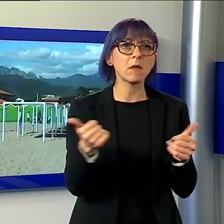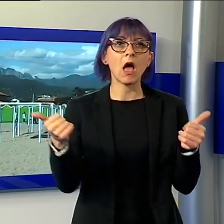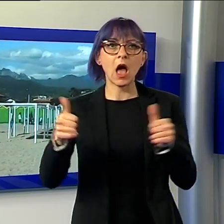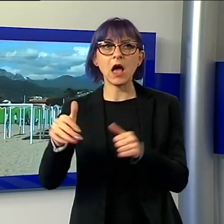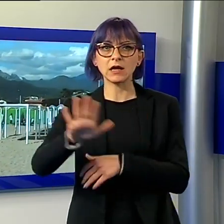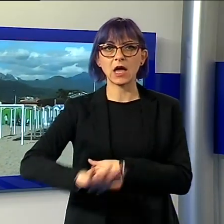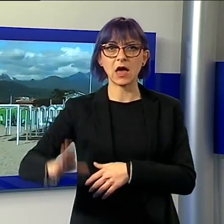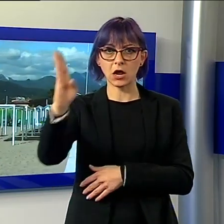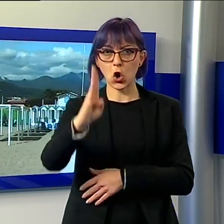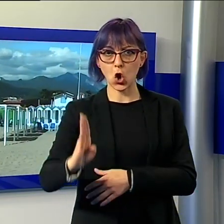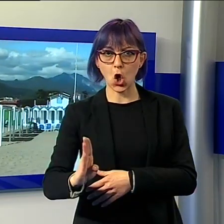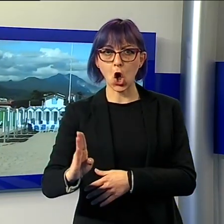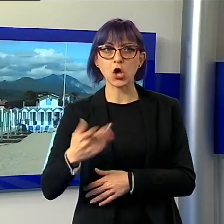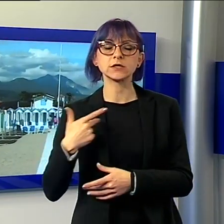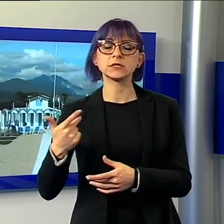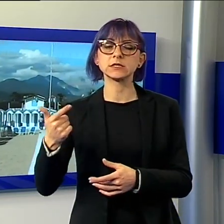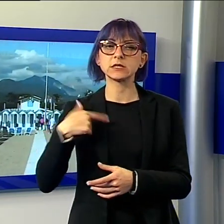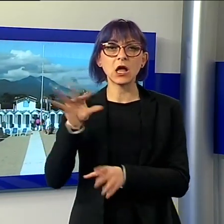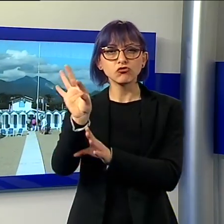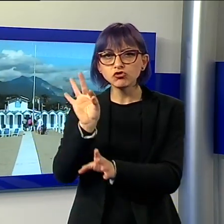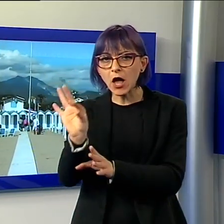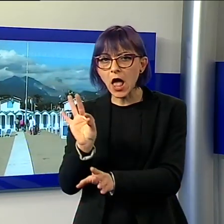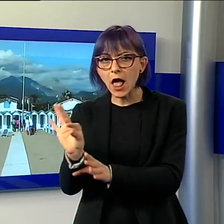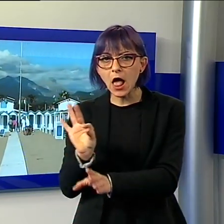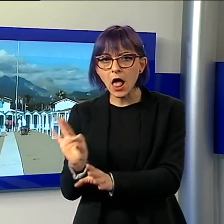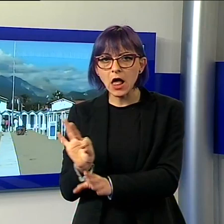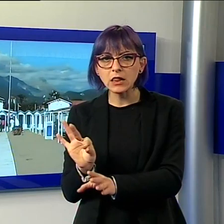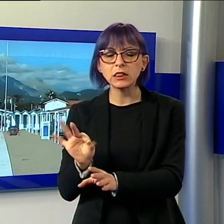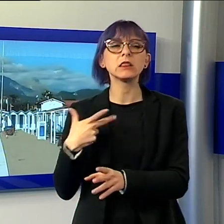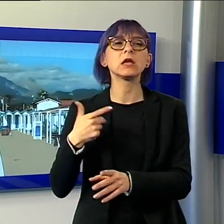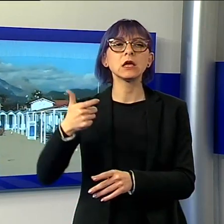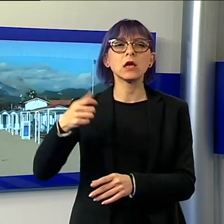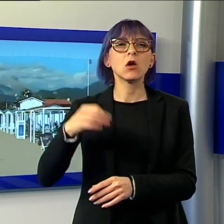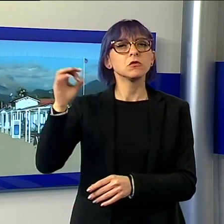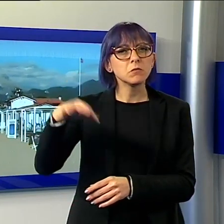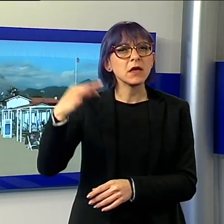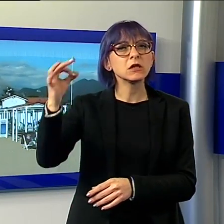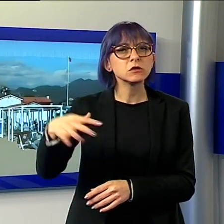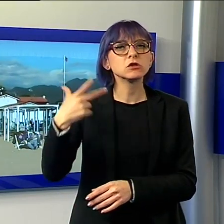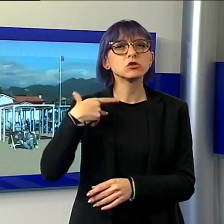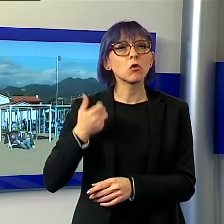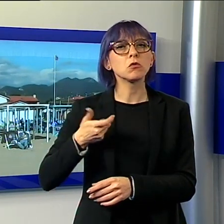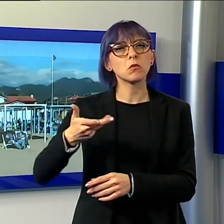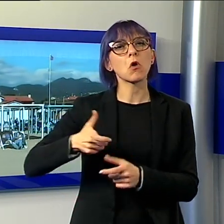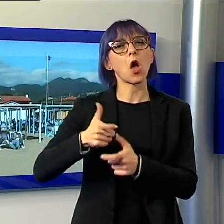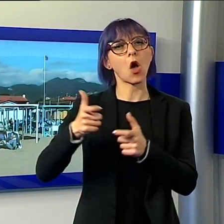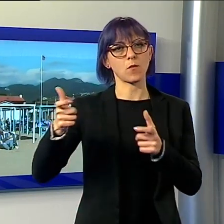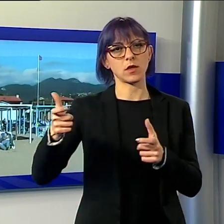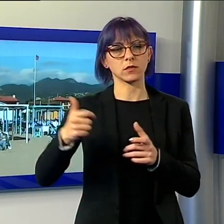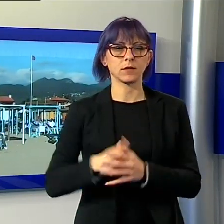costa e dell'entroterra vengono scelti con sempre maggiore frequenza e da un numero crescente di persone. Tanto sole e tantissimi